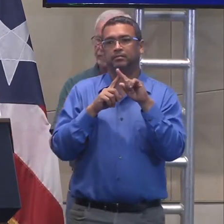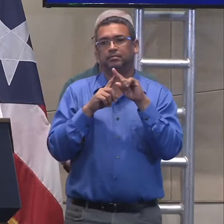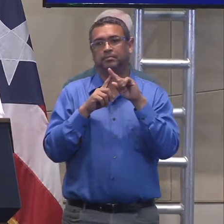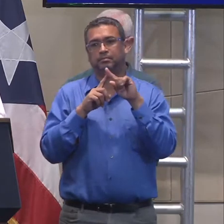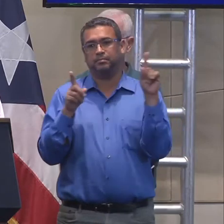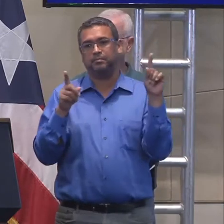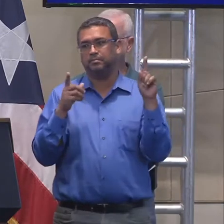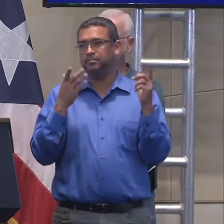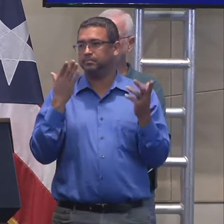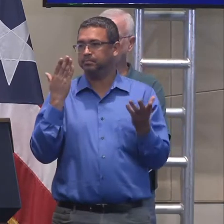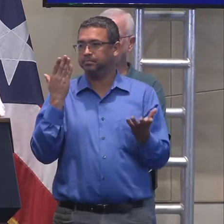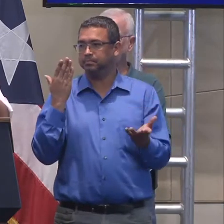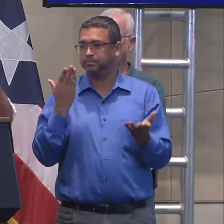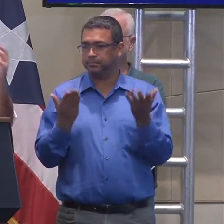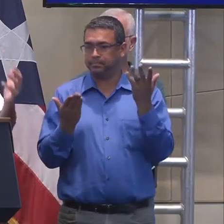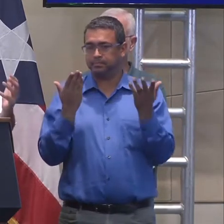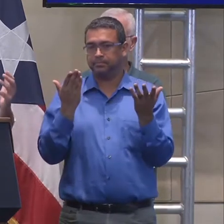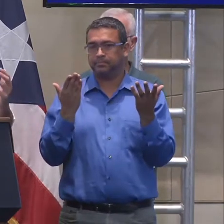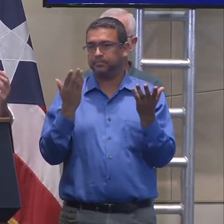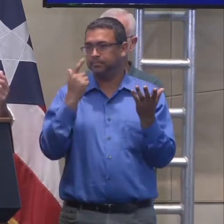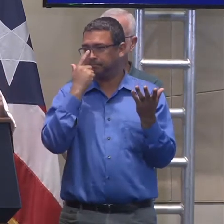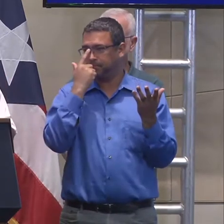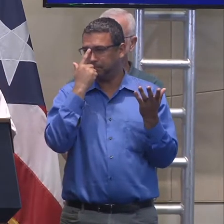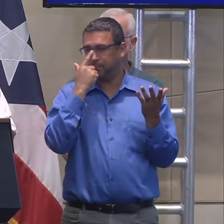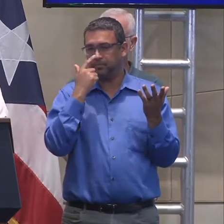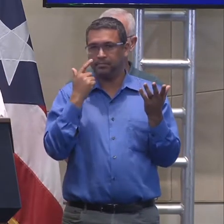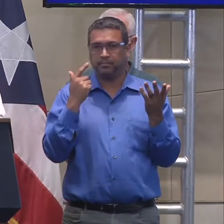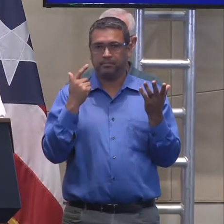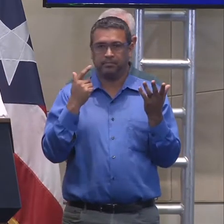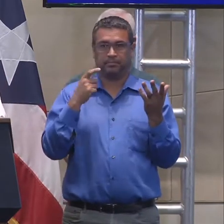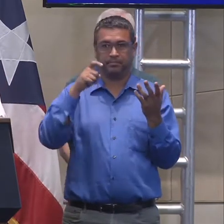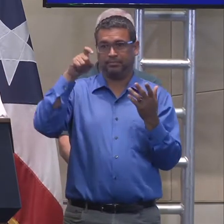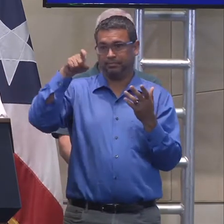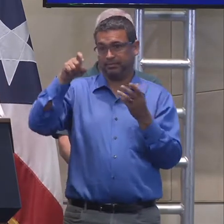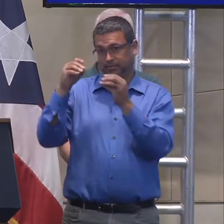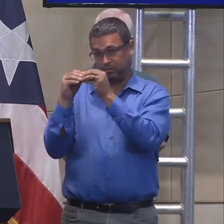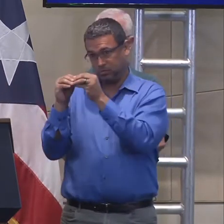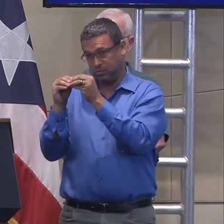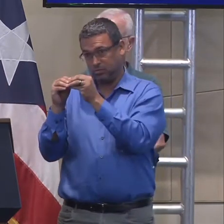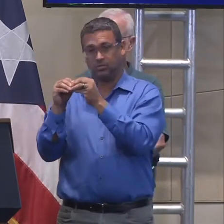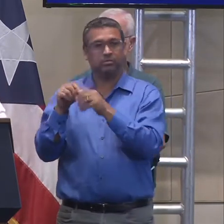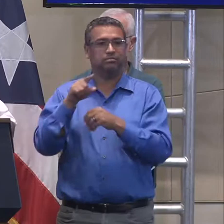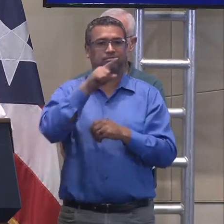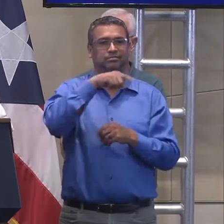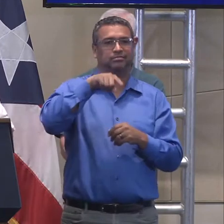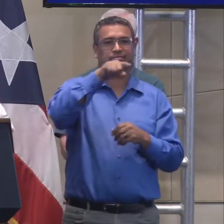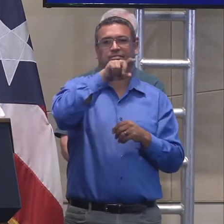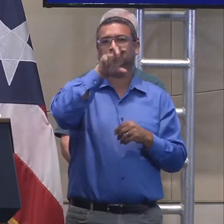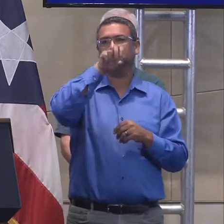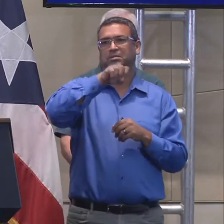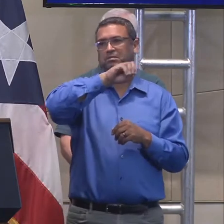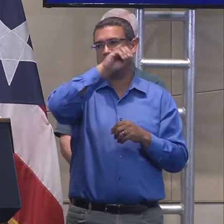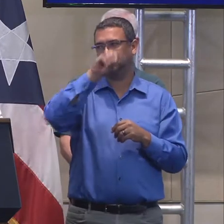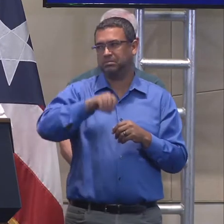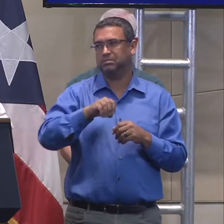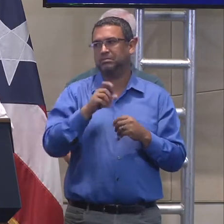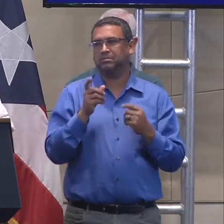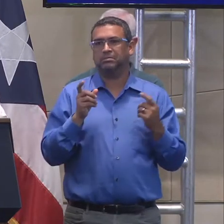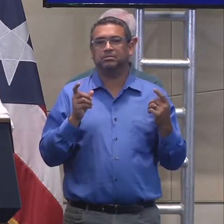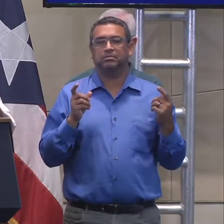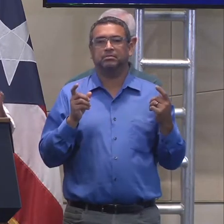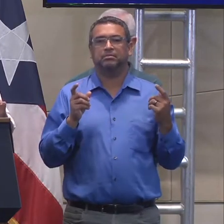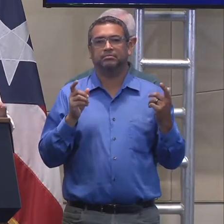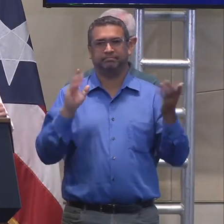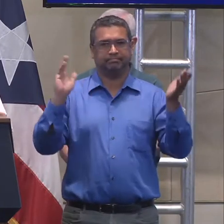tal vez, eh, la necesidad es significativamente más en aquellos que tienen treinta por ciento, eh, eh, de acceso de